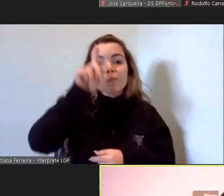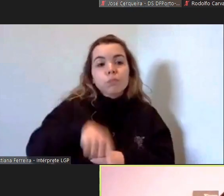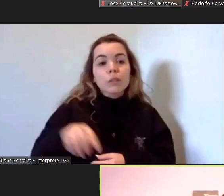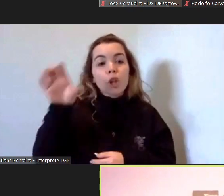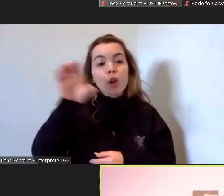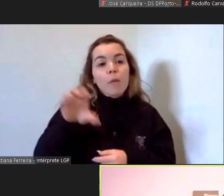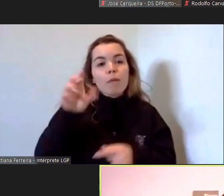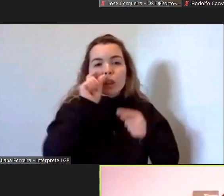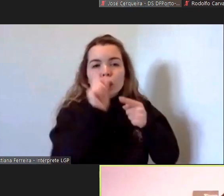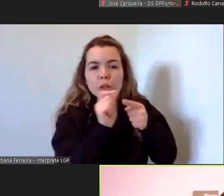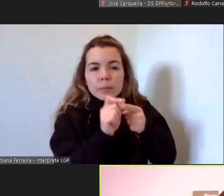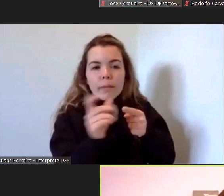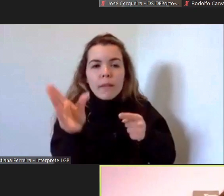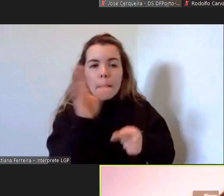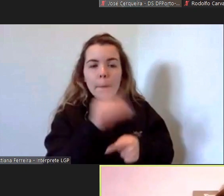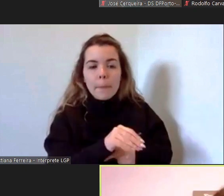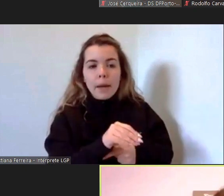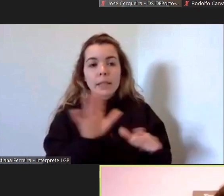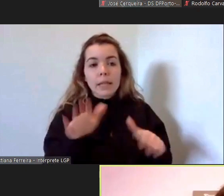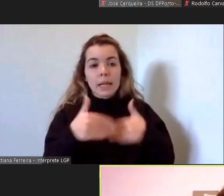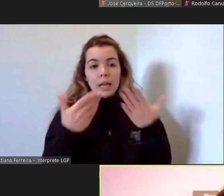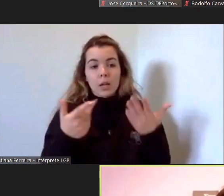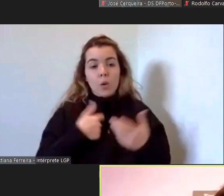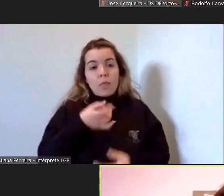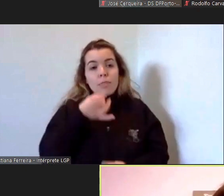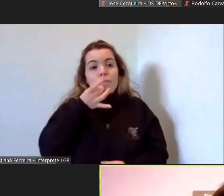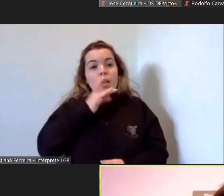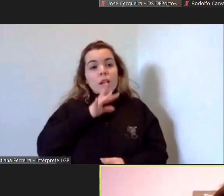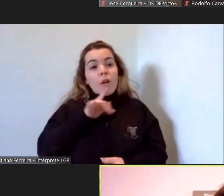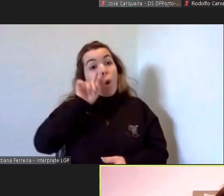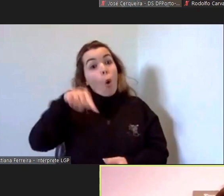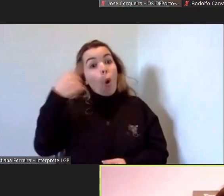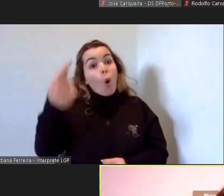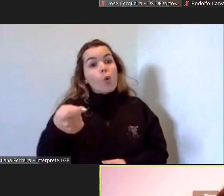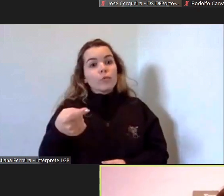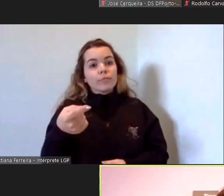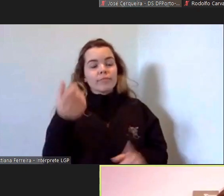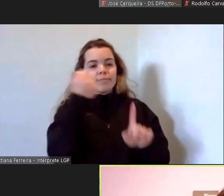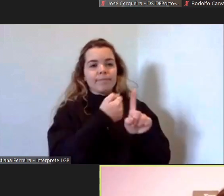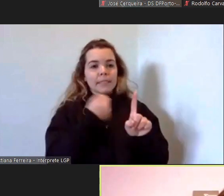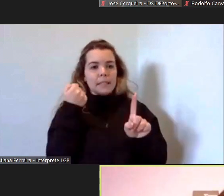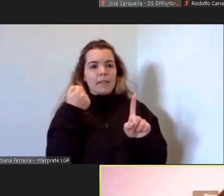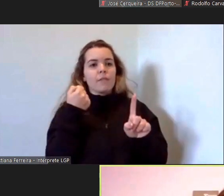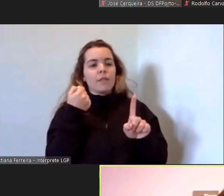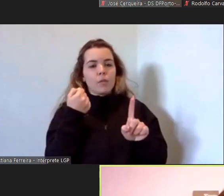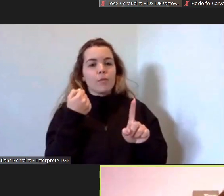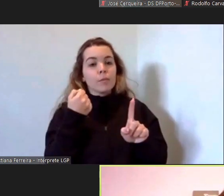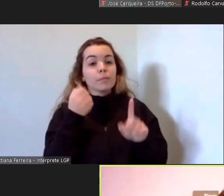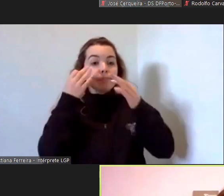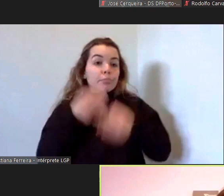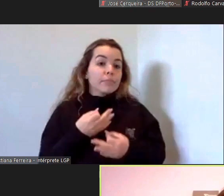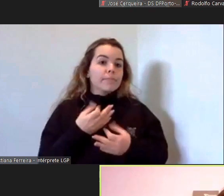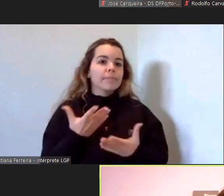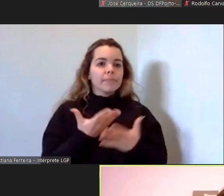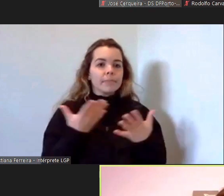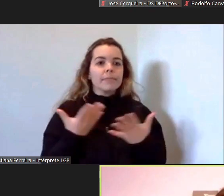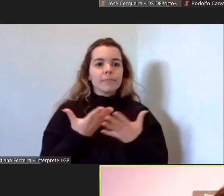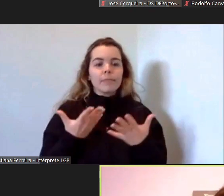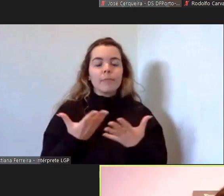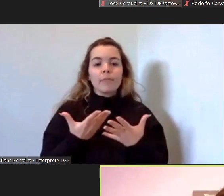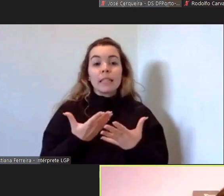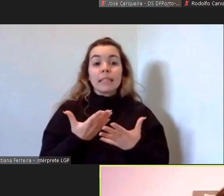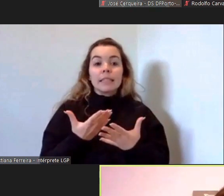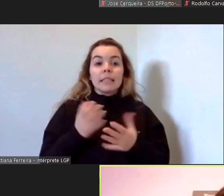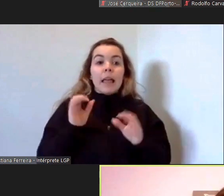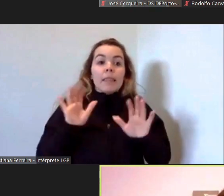detalhada e portanto deixávamos também aqui um outro desafio de pronto de se